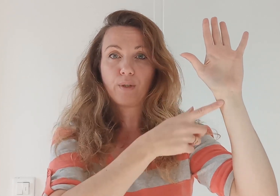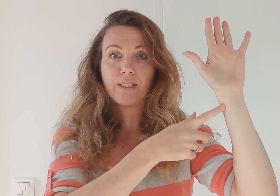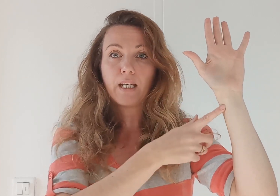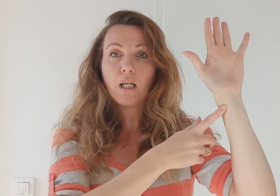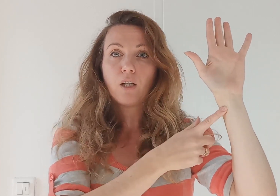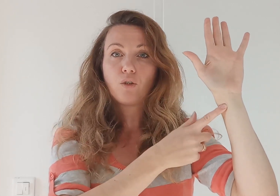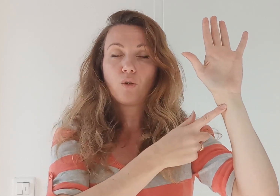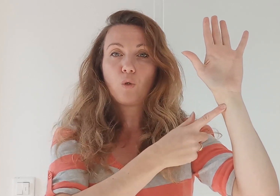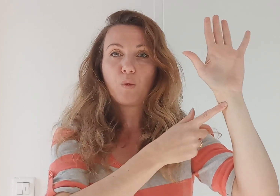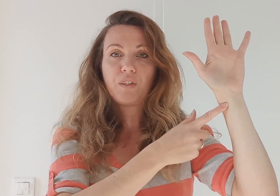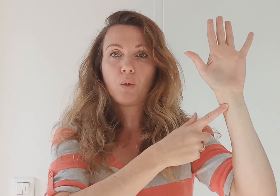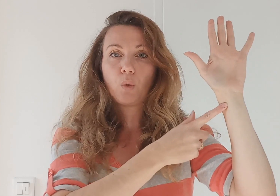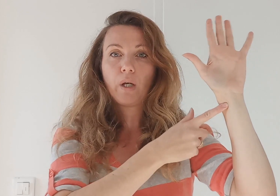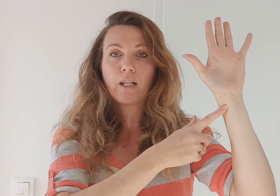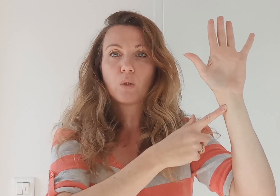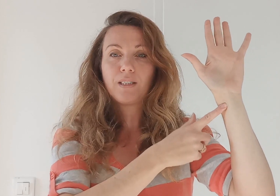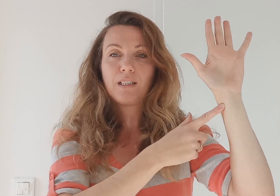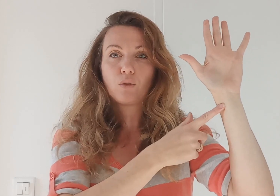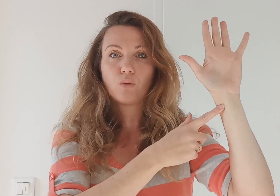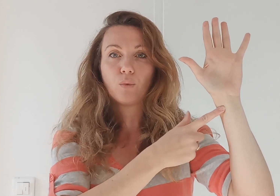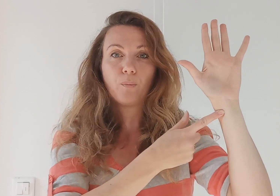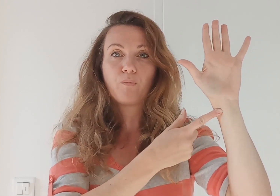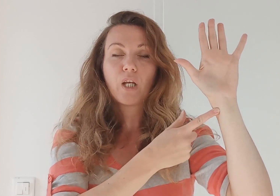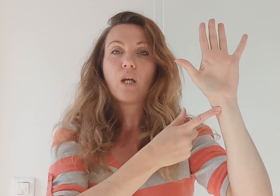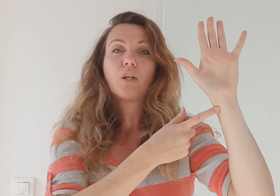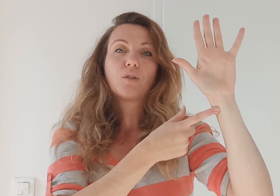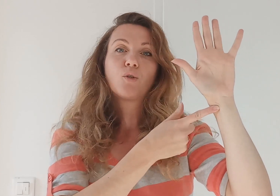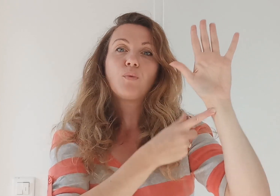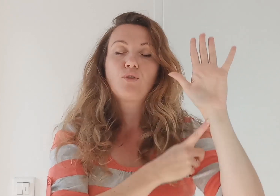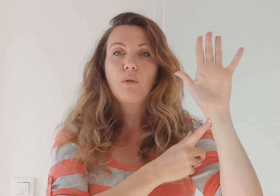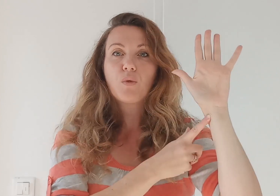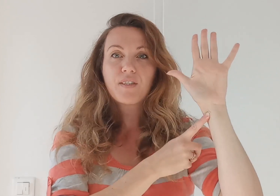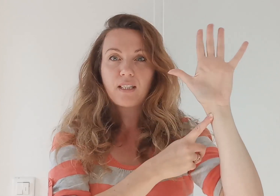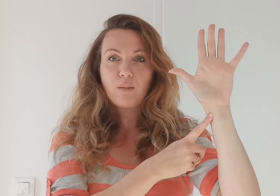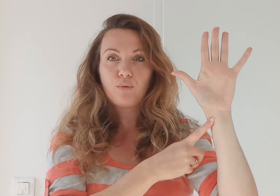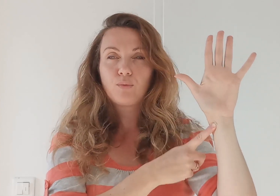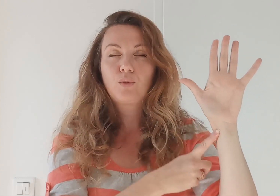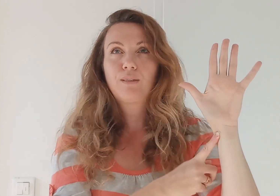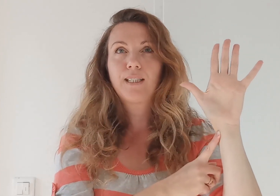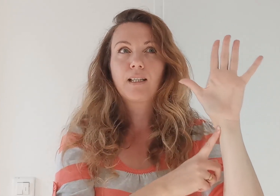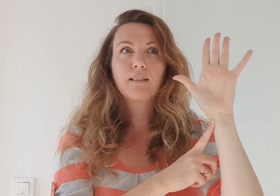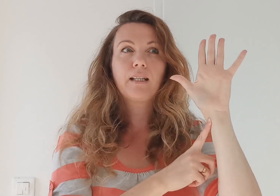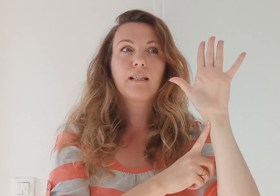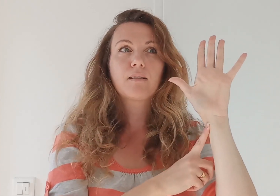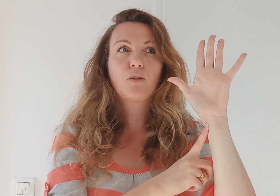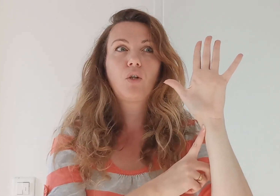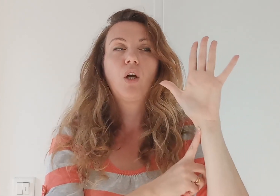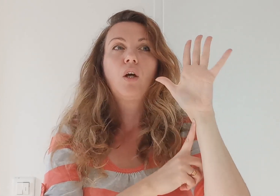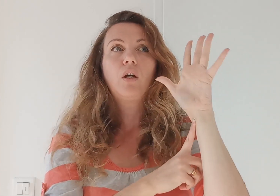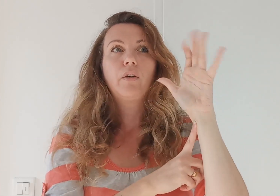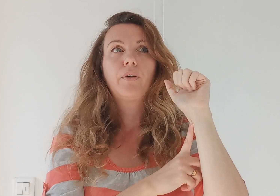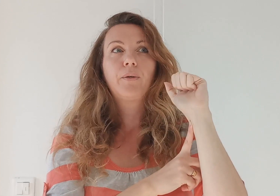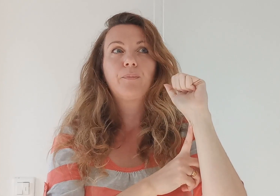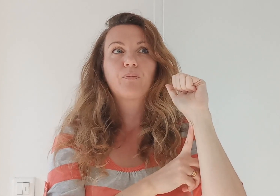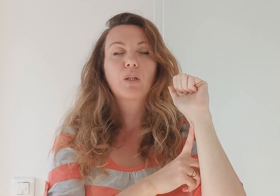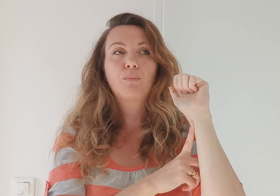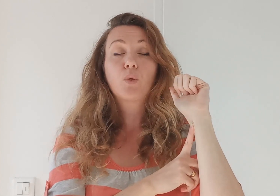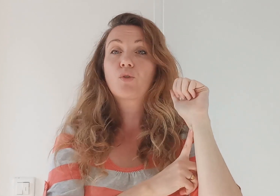poignet, dans le petit creux à côté des tendus. Ce point numéro 7 des poumons, il va être intéressant pour